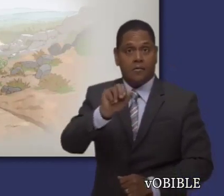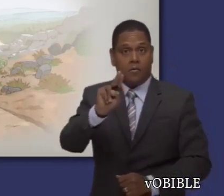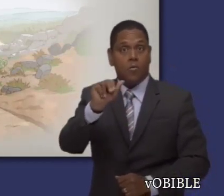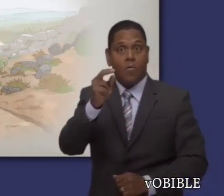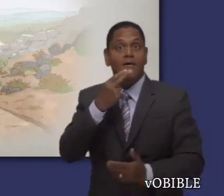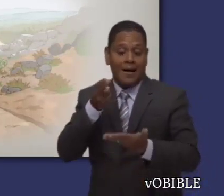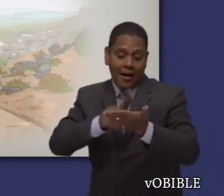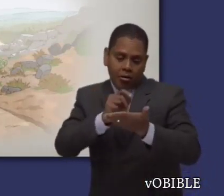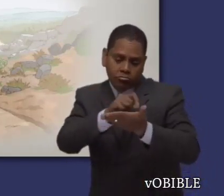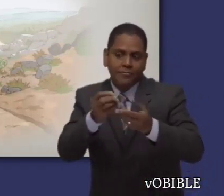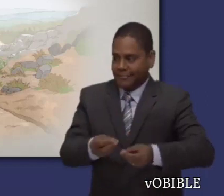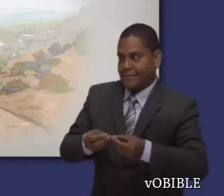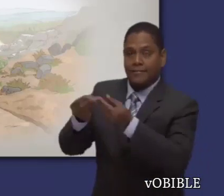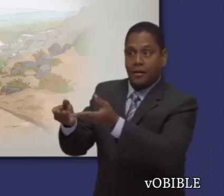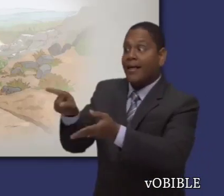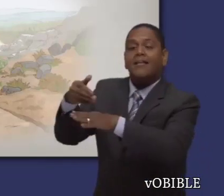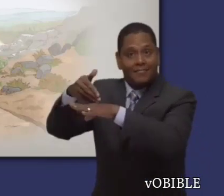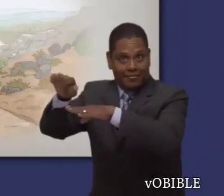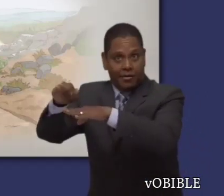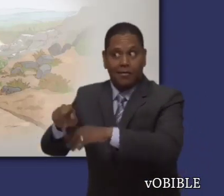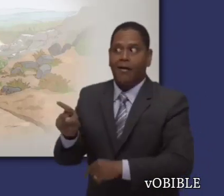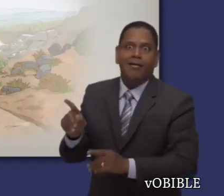fuera él quien entregó la tercera carta de Juan.